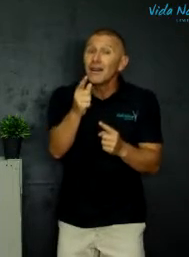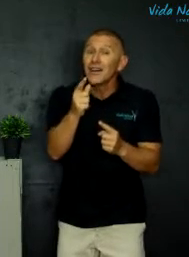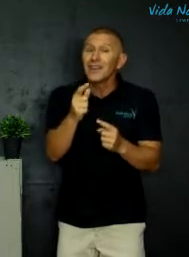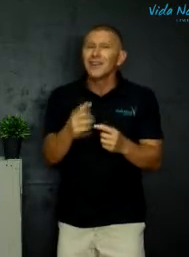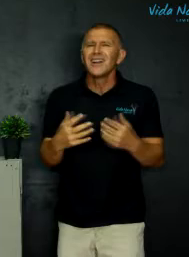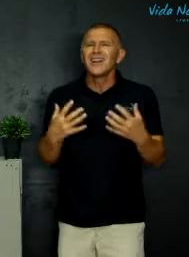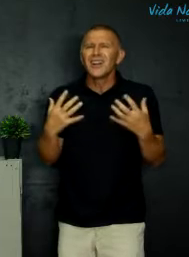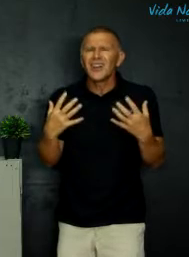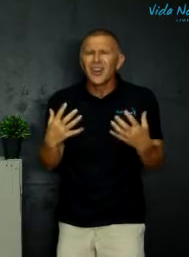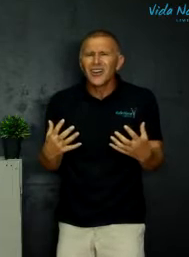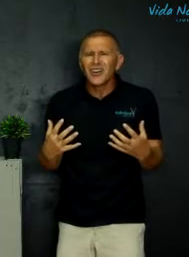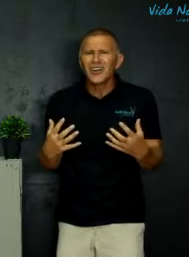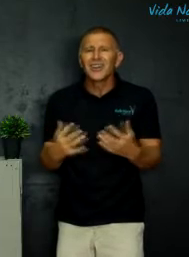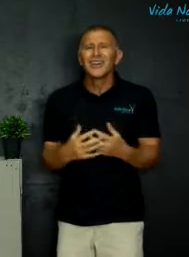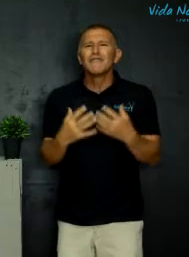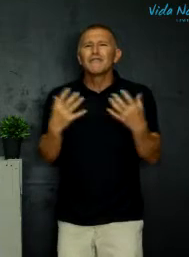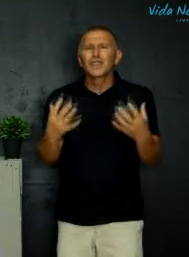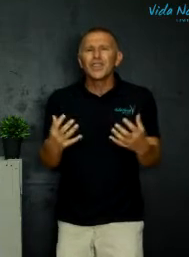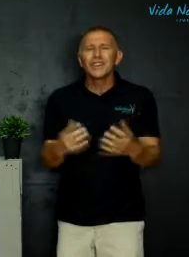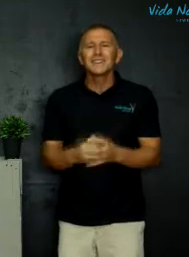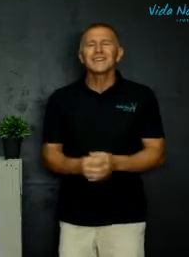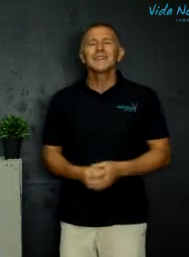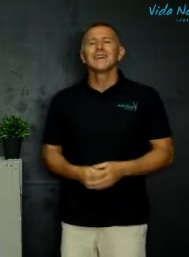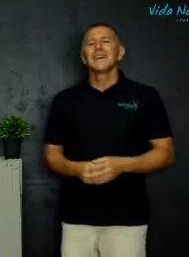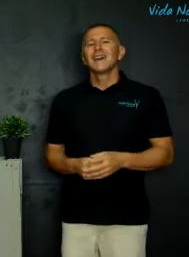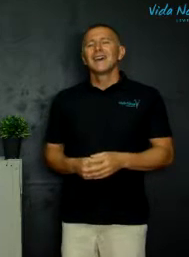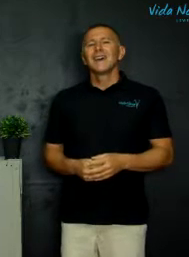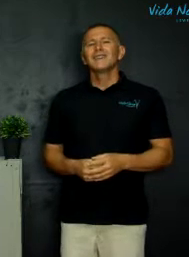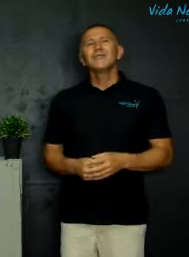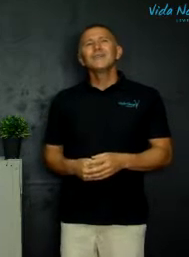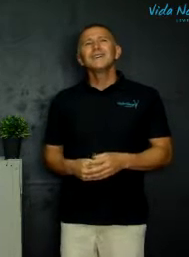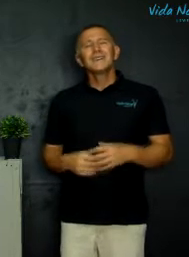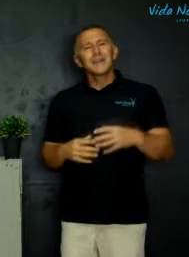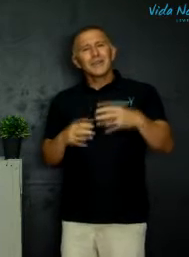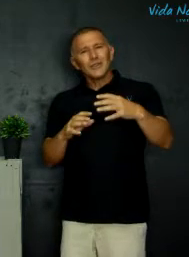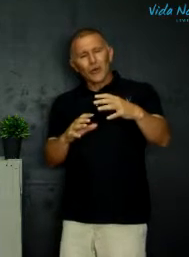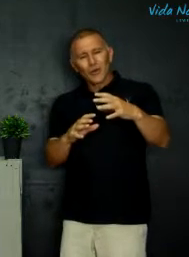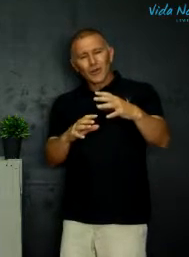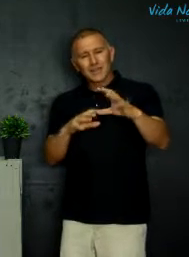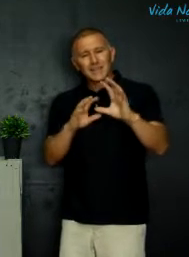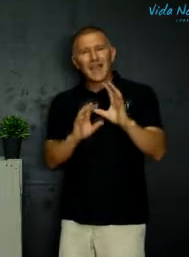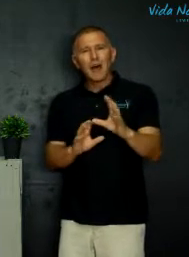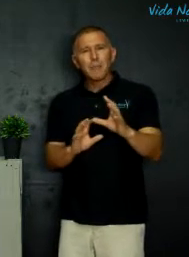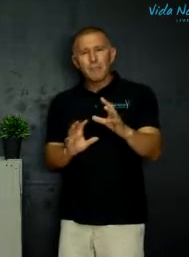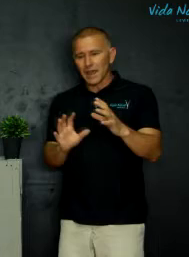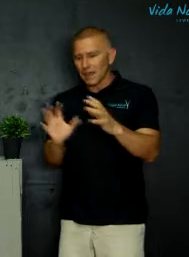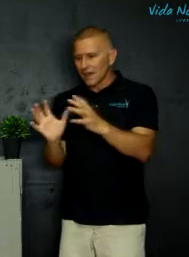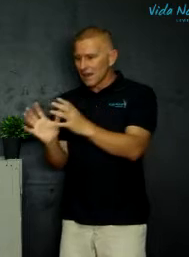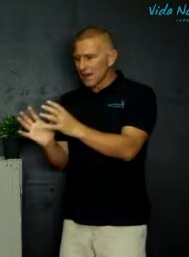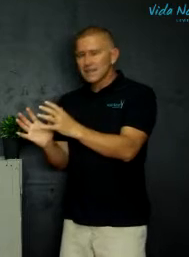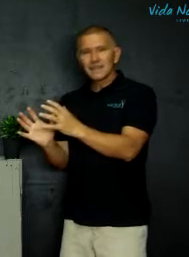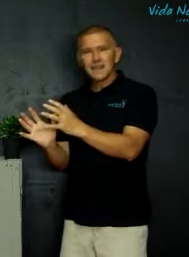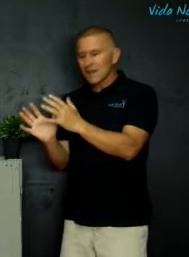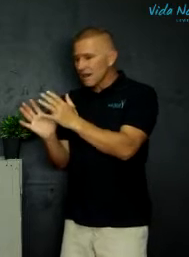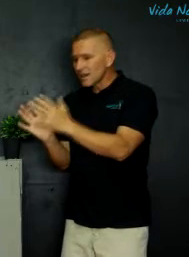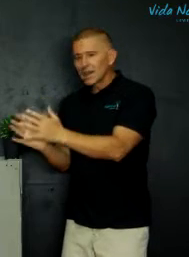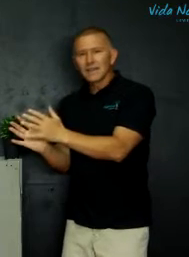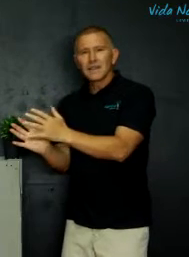gelukkig geluk vreugde en toe denk ek joh dit help my as ek denk aan kriket